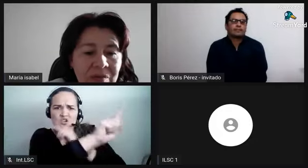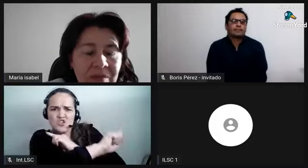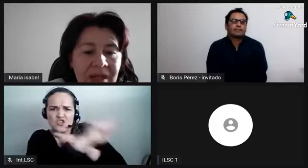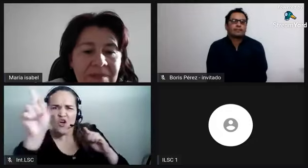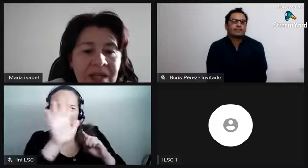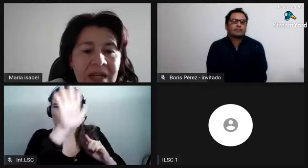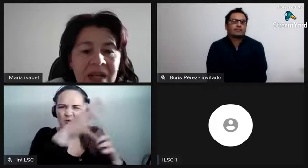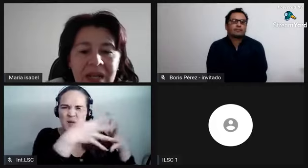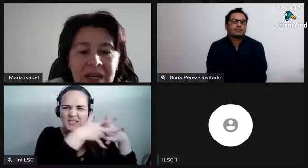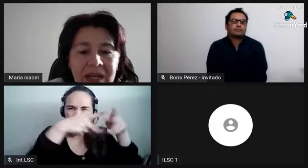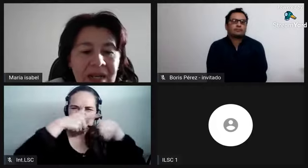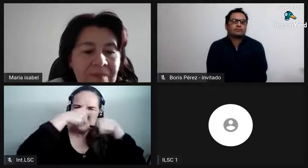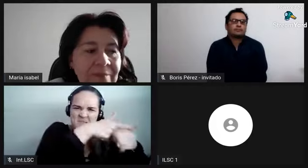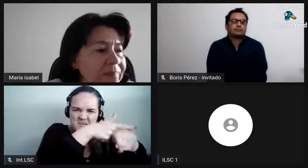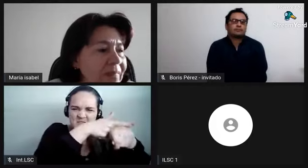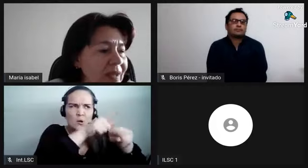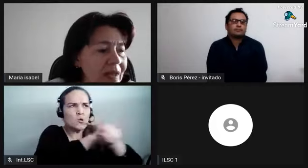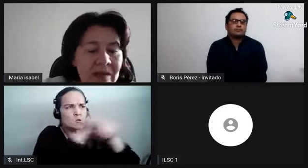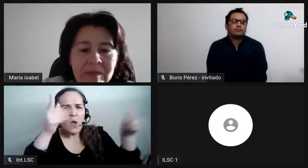Unidos. Bien,